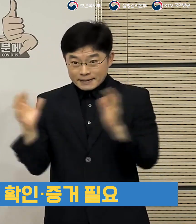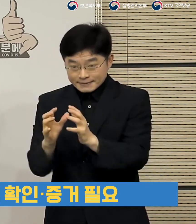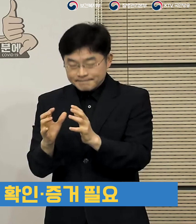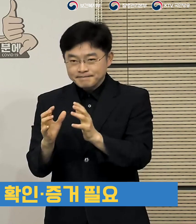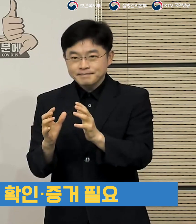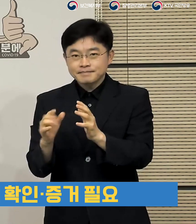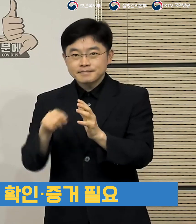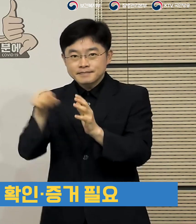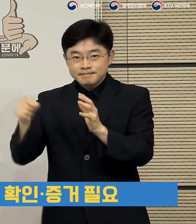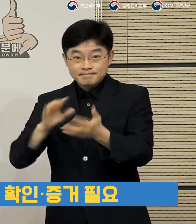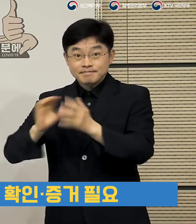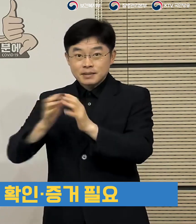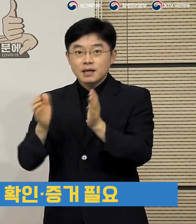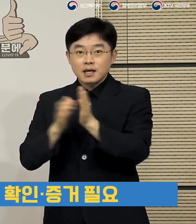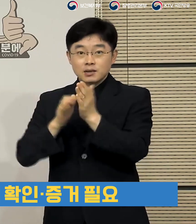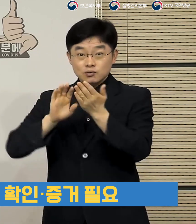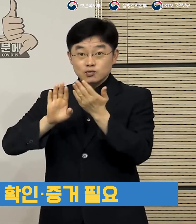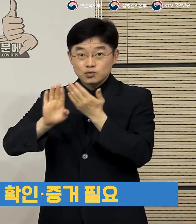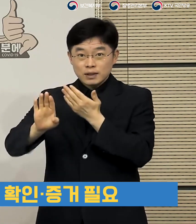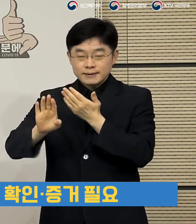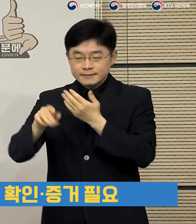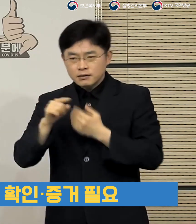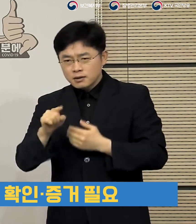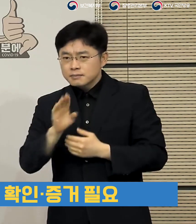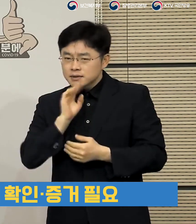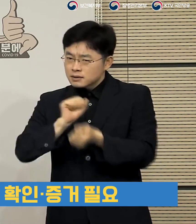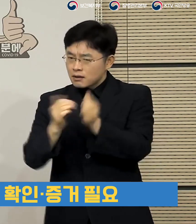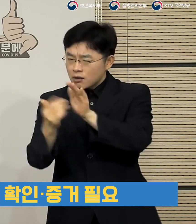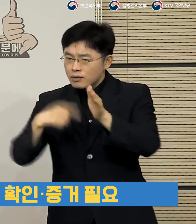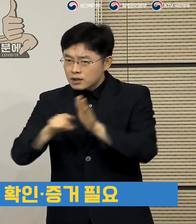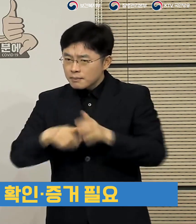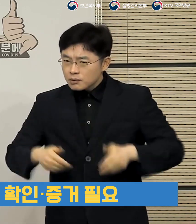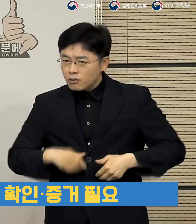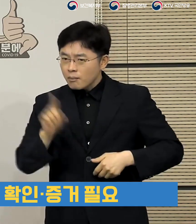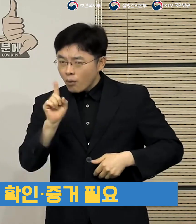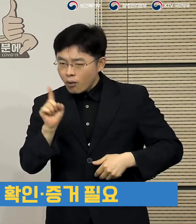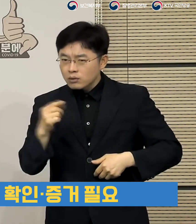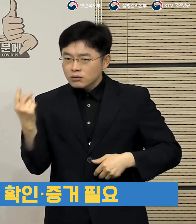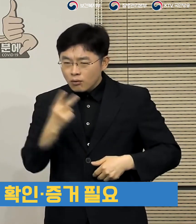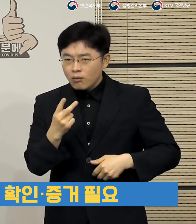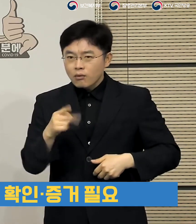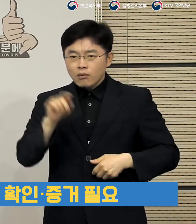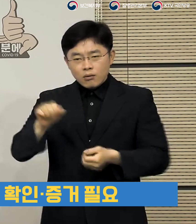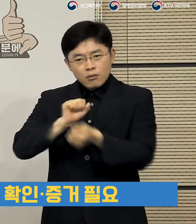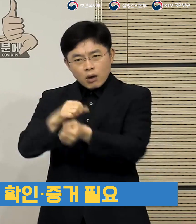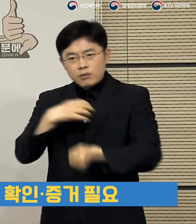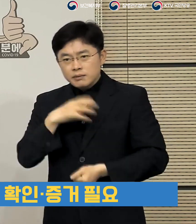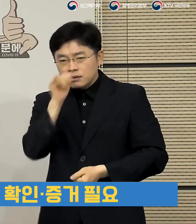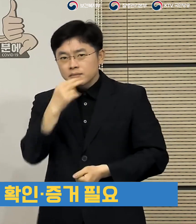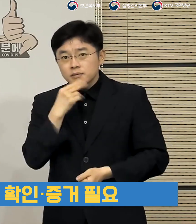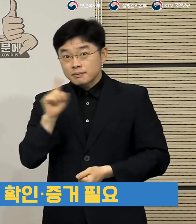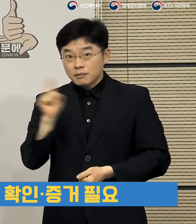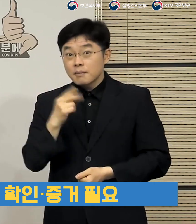통해서 관련된 내용이 점검되고 또 실행 가능한 수단이 어떤 것인지를